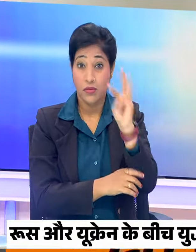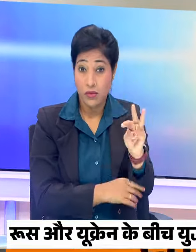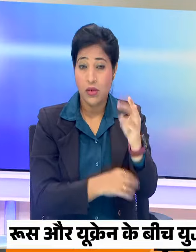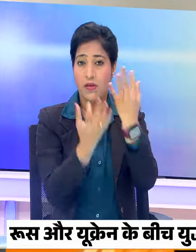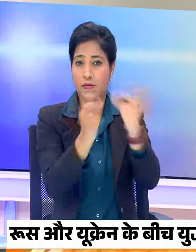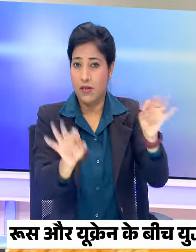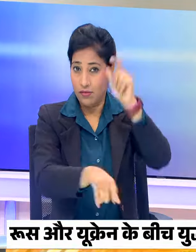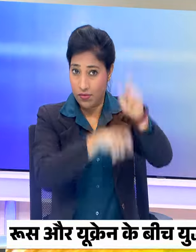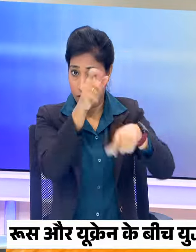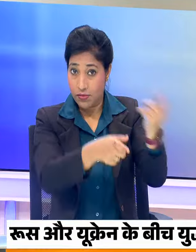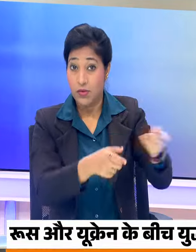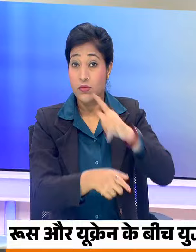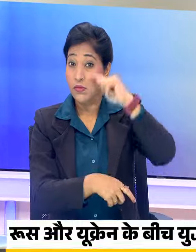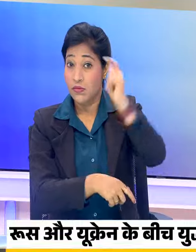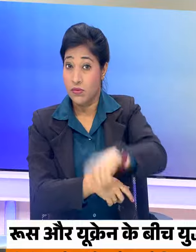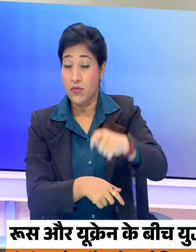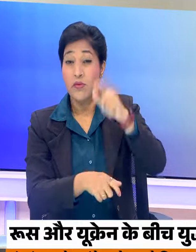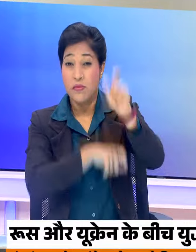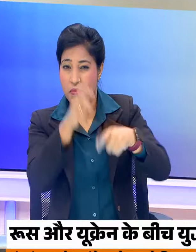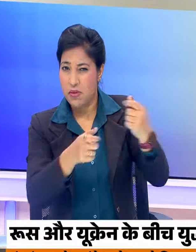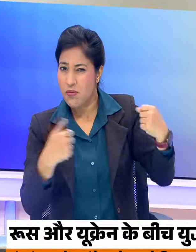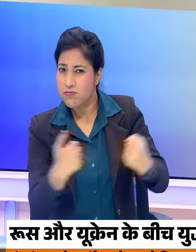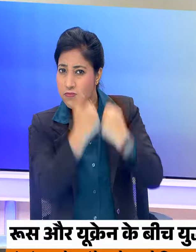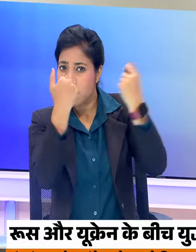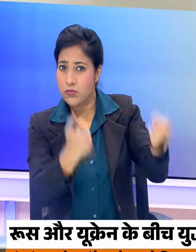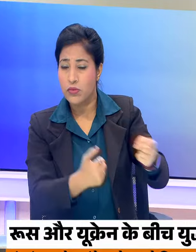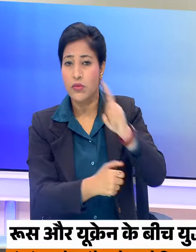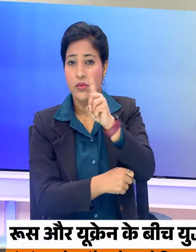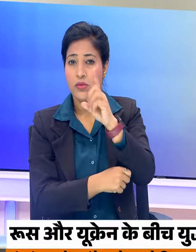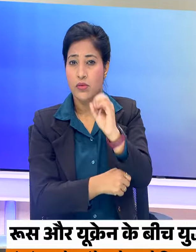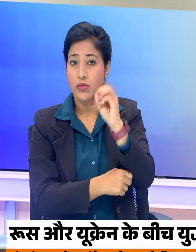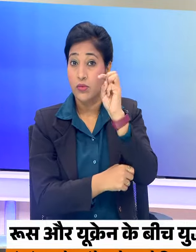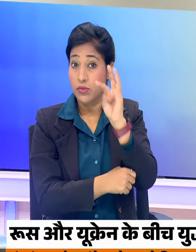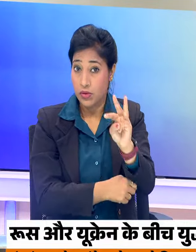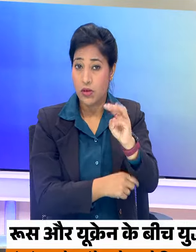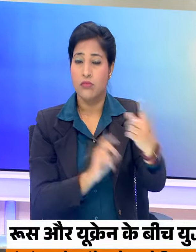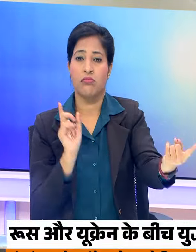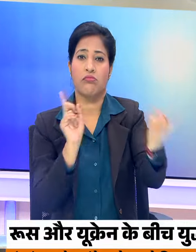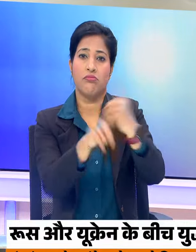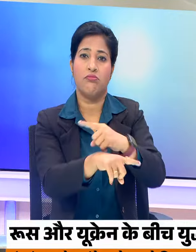103 युक्रेनी युद्धबंदियों को भी किया गया स्थाना थ्रिट